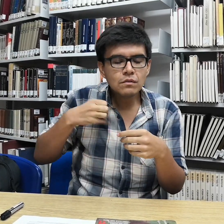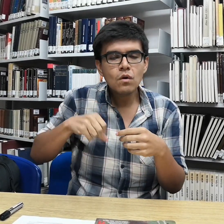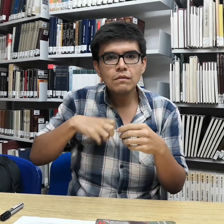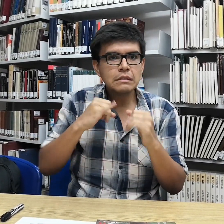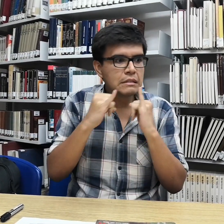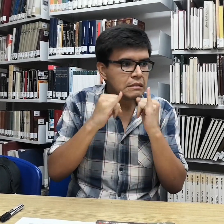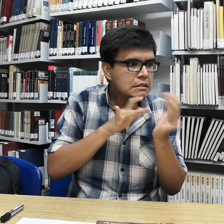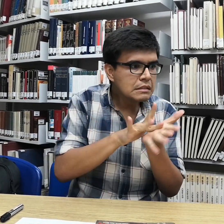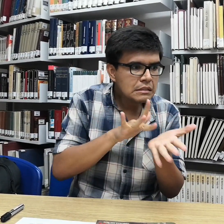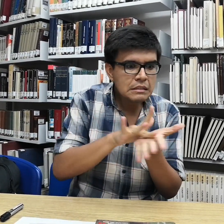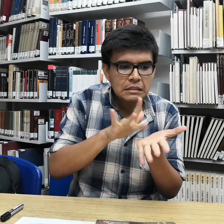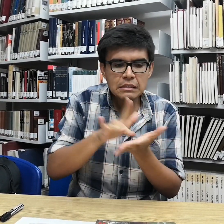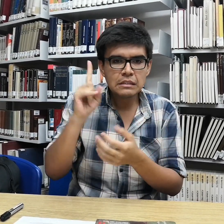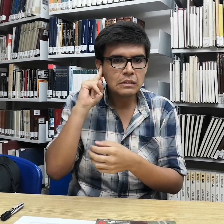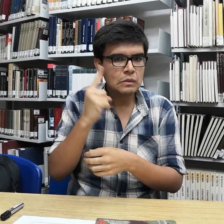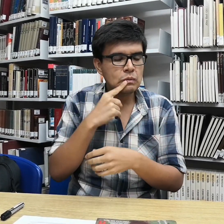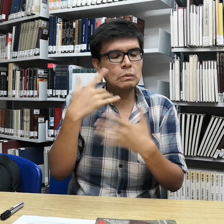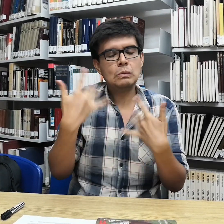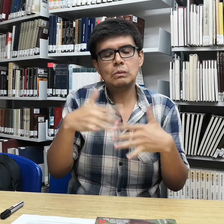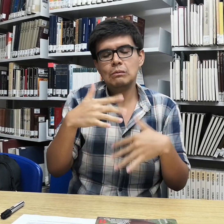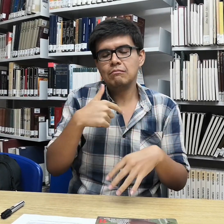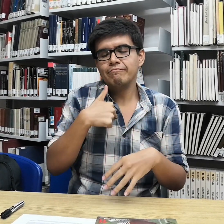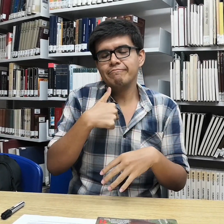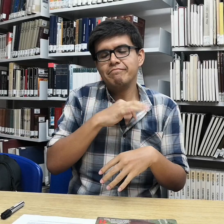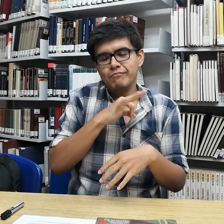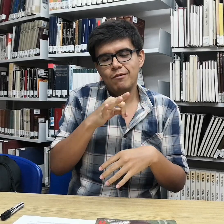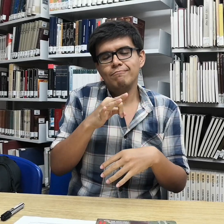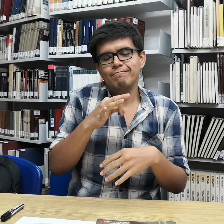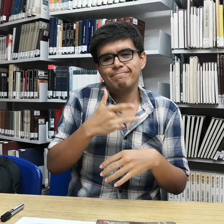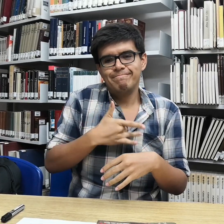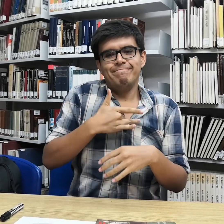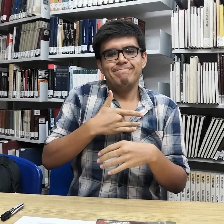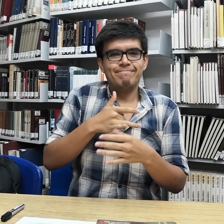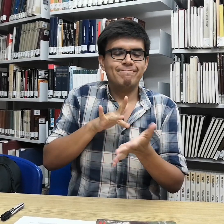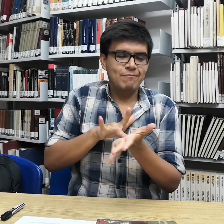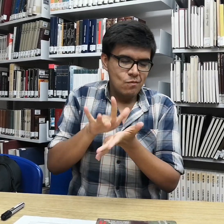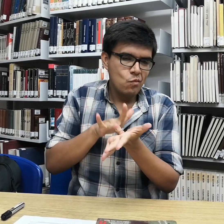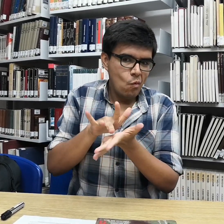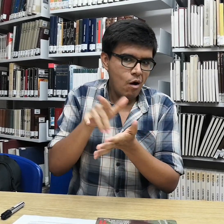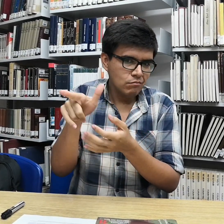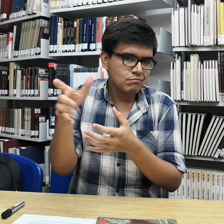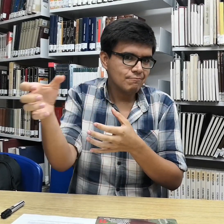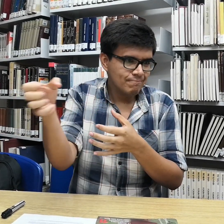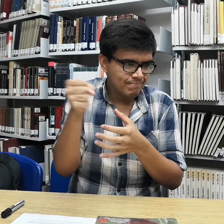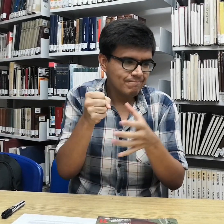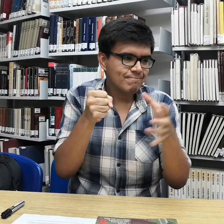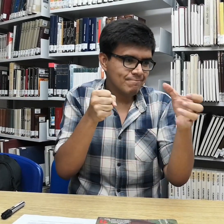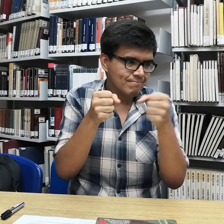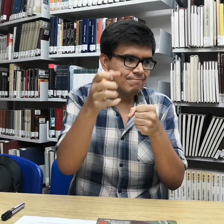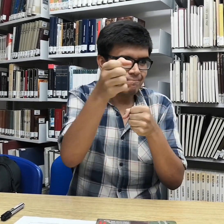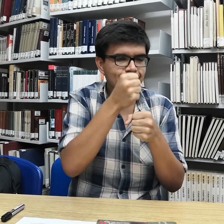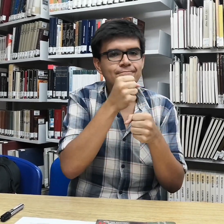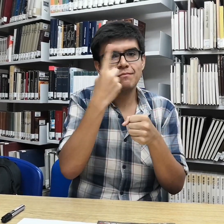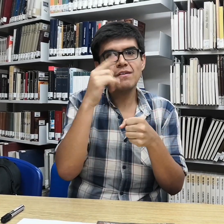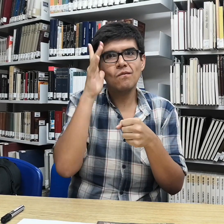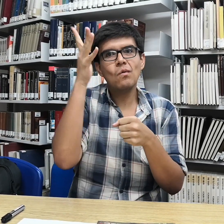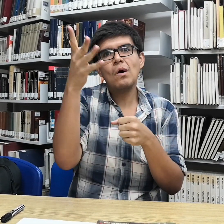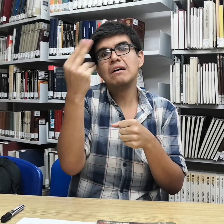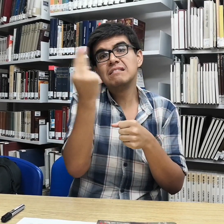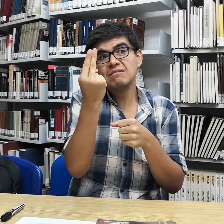intérpretes profesionales. Así como Roberto está ahorita en formación y está practicando, todo eso nos hace sensibilizarnos y poder tener